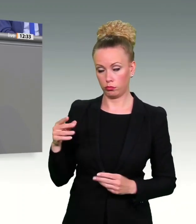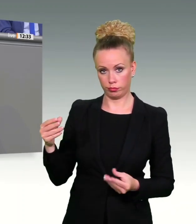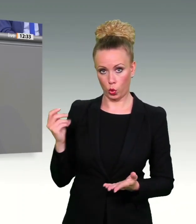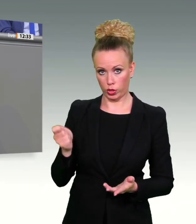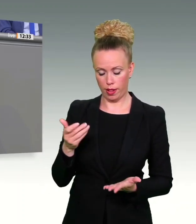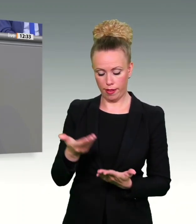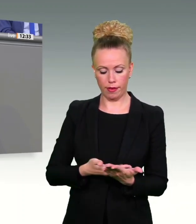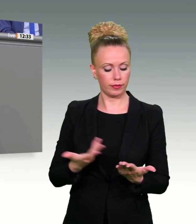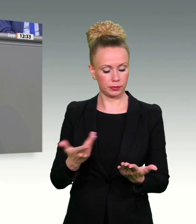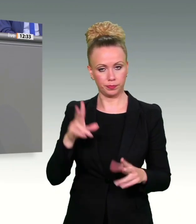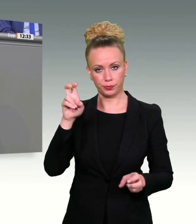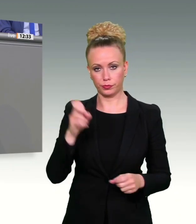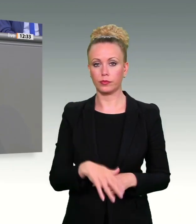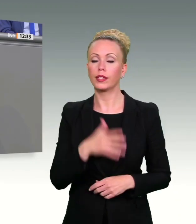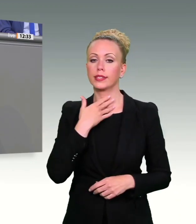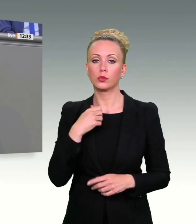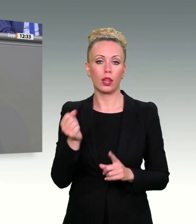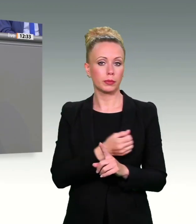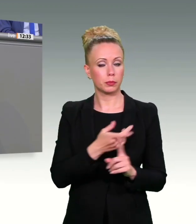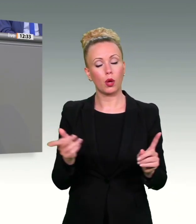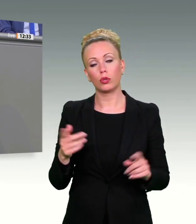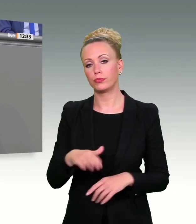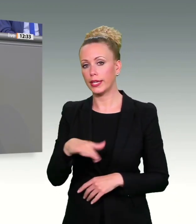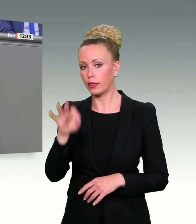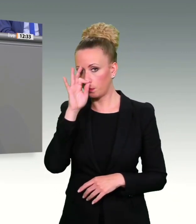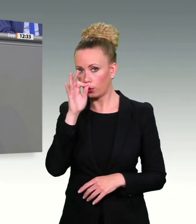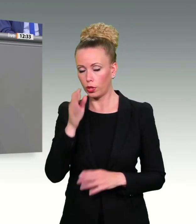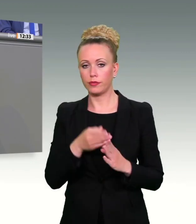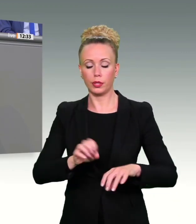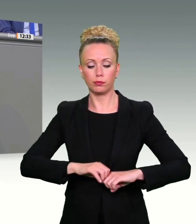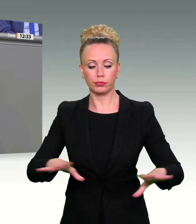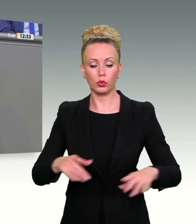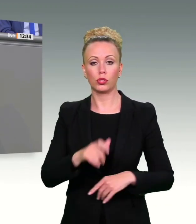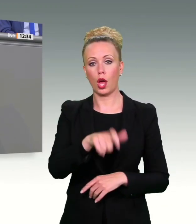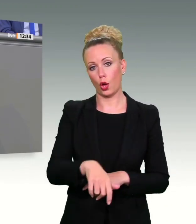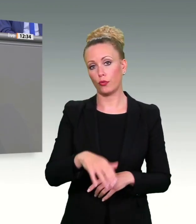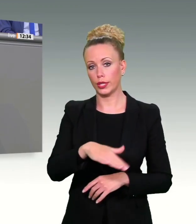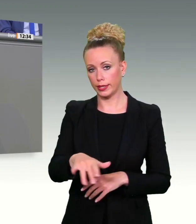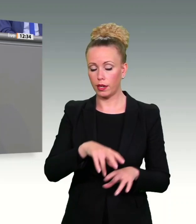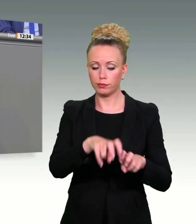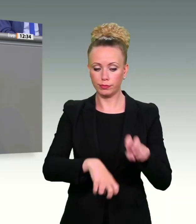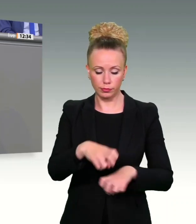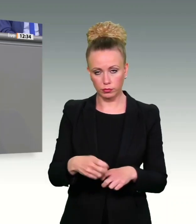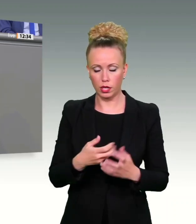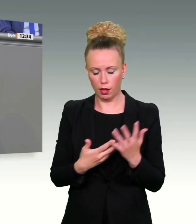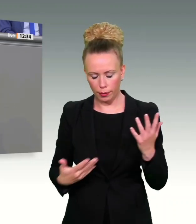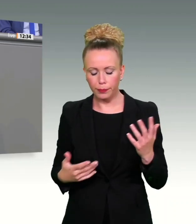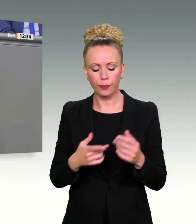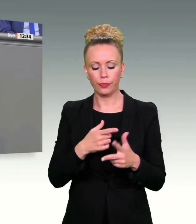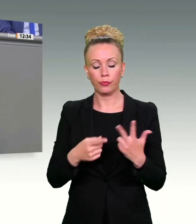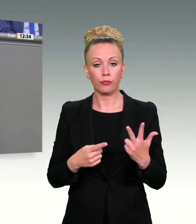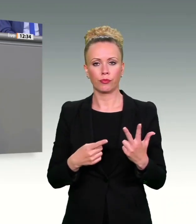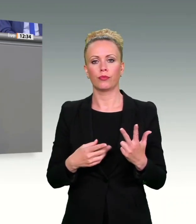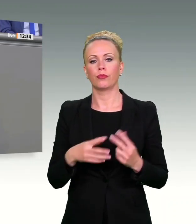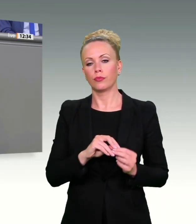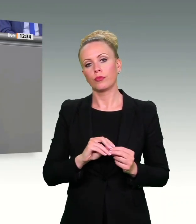Bekämpfung von sexuellem Missbrauch, Kinderpornografie und Ausbeutung von Kindern und so weiter. Die IP-Adresse kann der